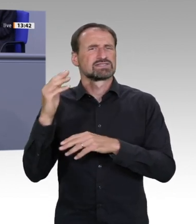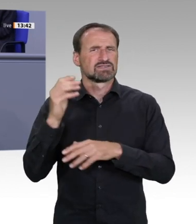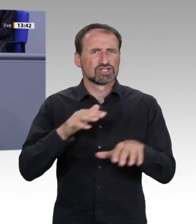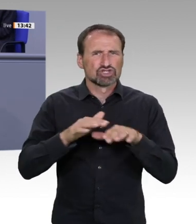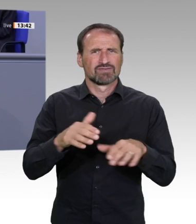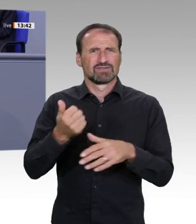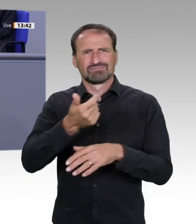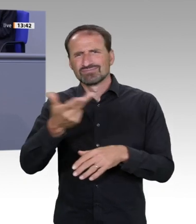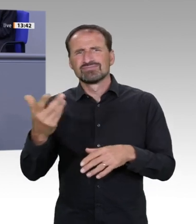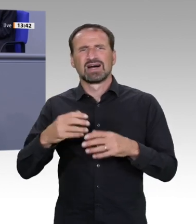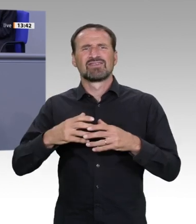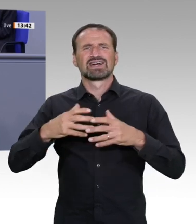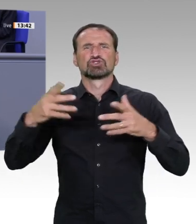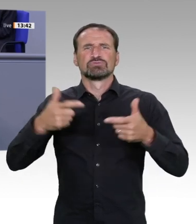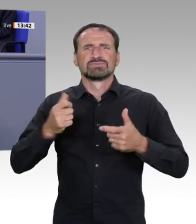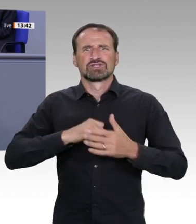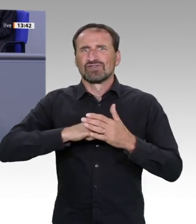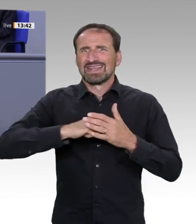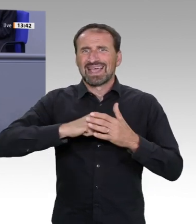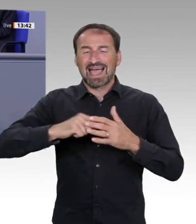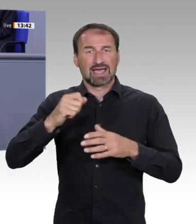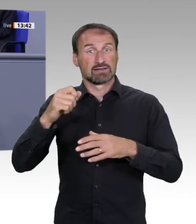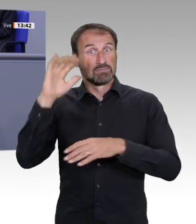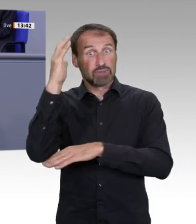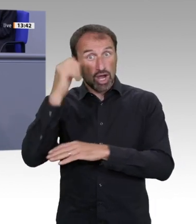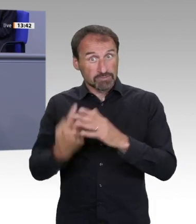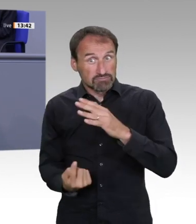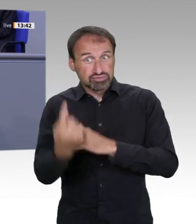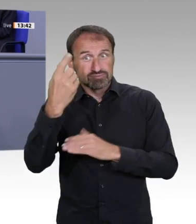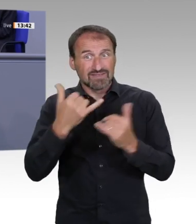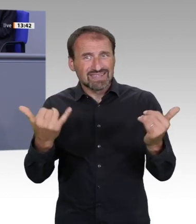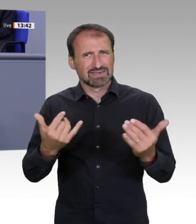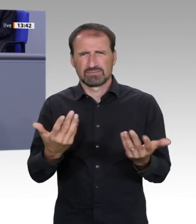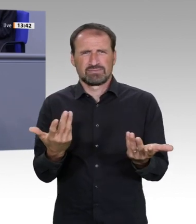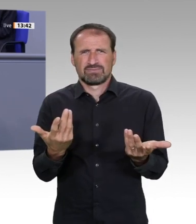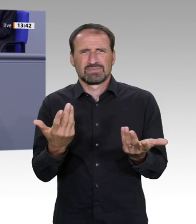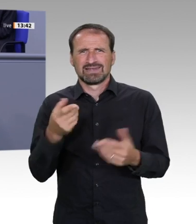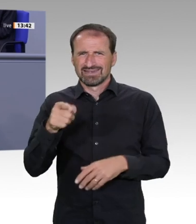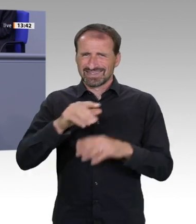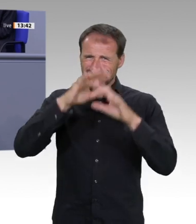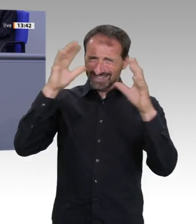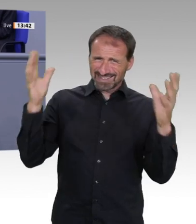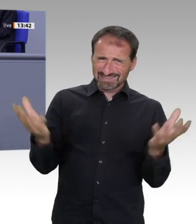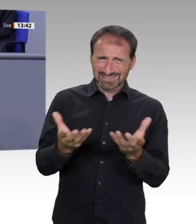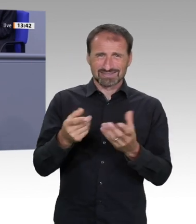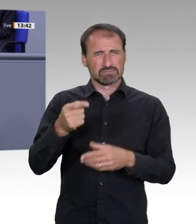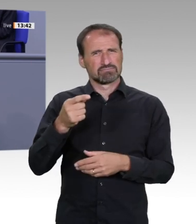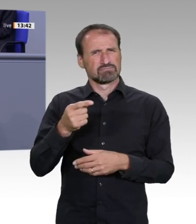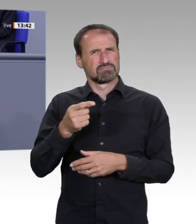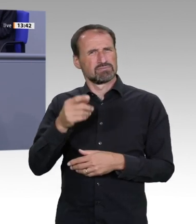sprechen hier von einer technologischen Revolution, die alle Wirtschaftsbranchen erfassen wird, das Bildungssystem, die Forschung, die gesamte Gesellschaft